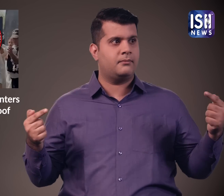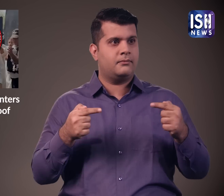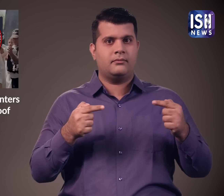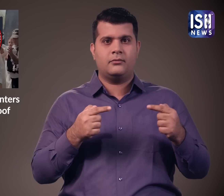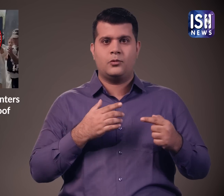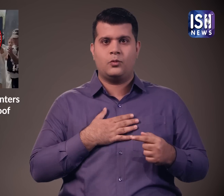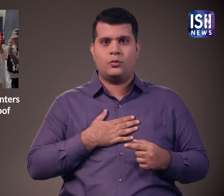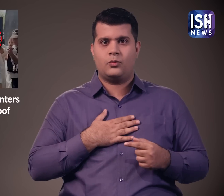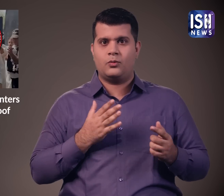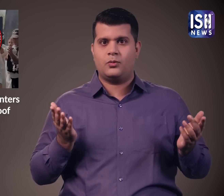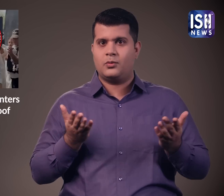दोनों आमने सामने है